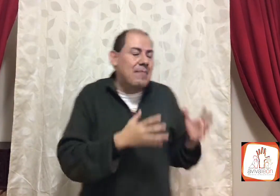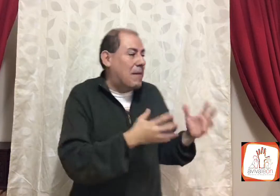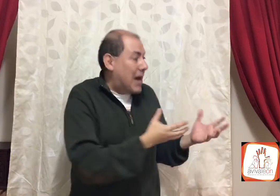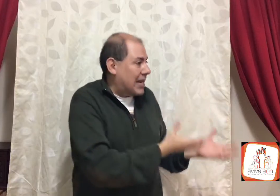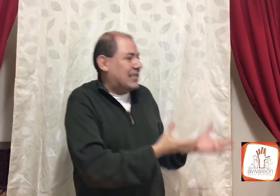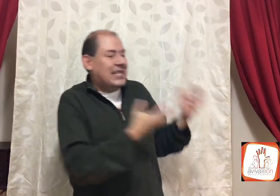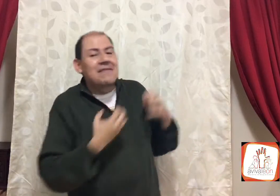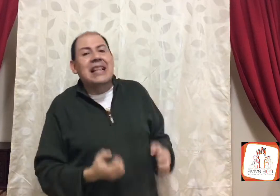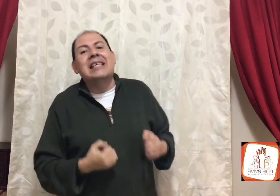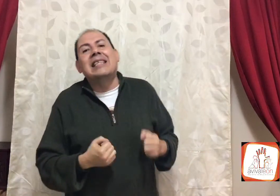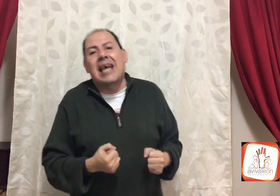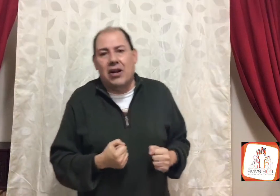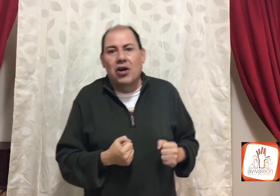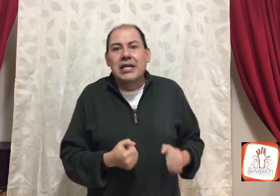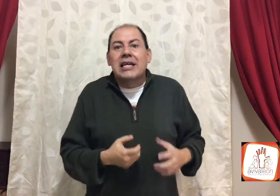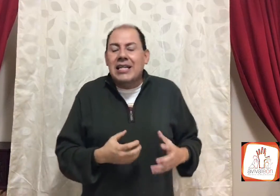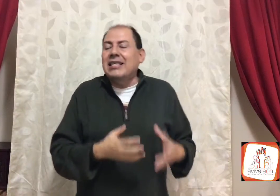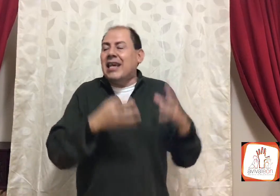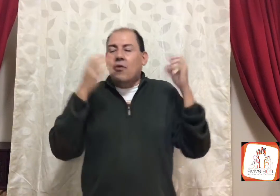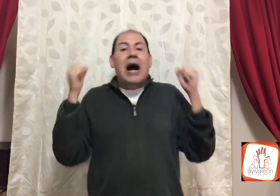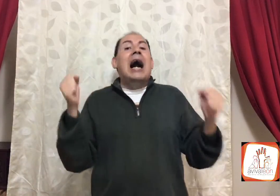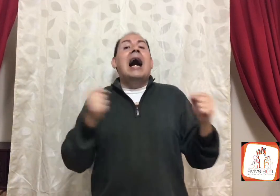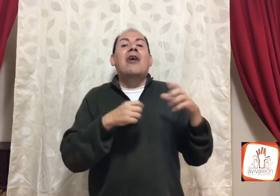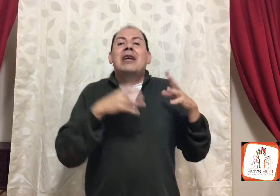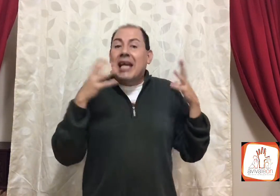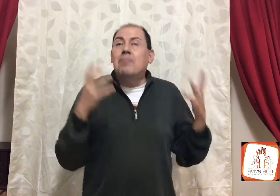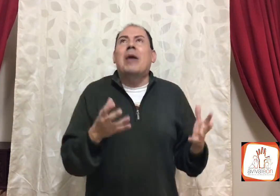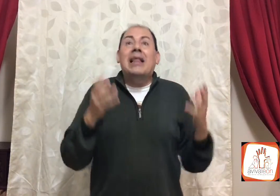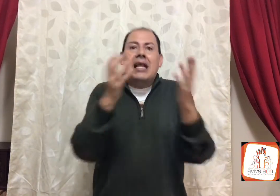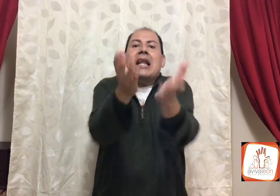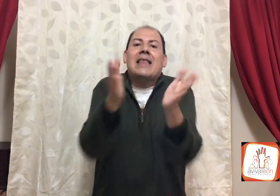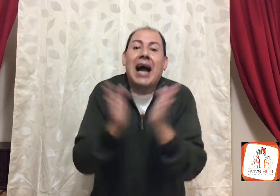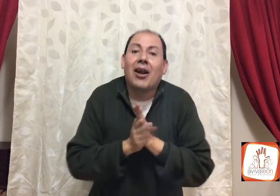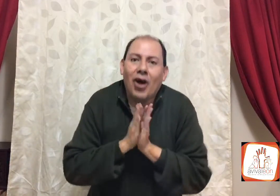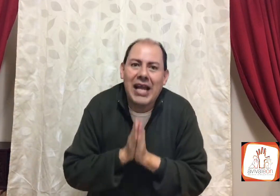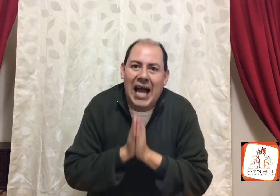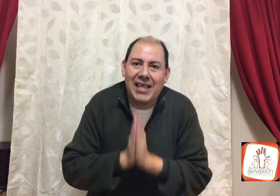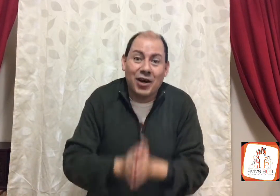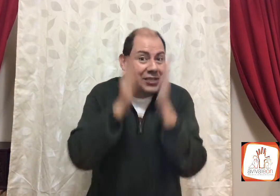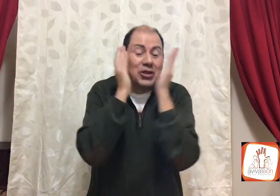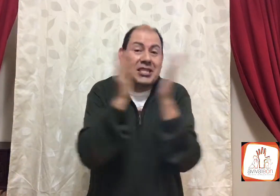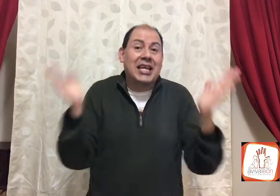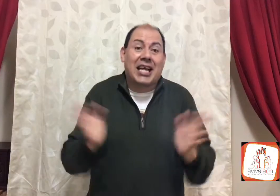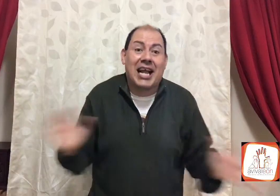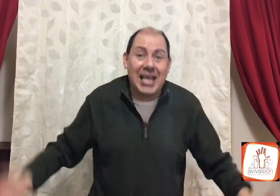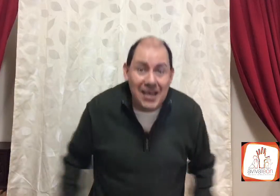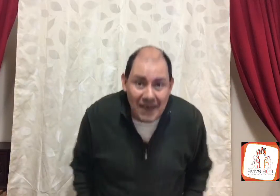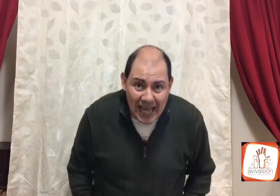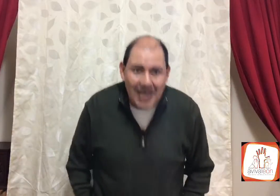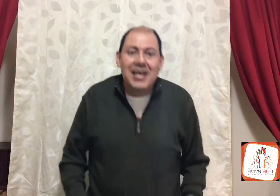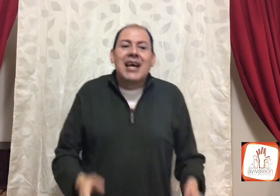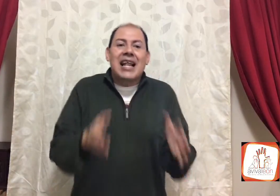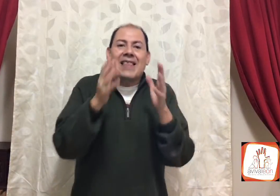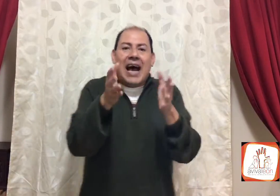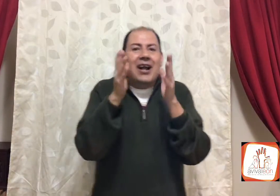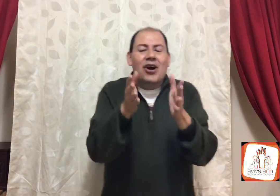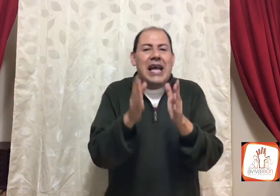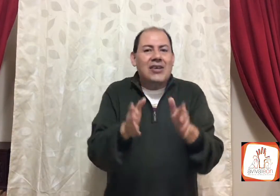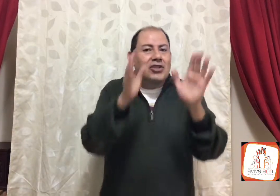la mamá recibe el dinero, y dice, ¡guau, qué padre! Y le da gloria a Dios, esto es increíble, le da gloria a Dios,